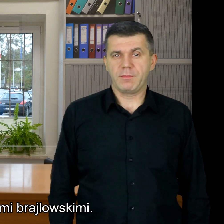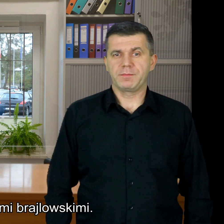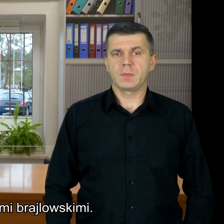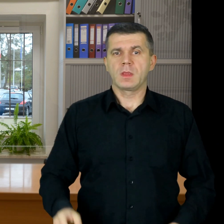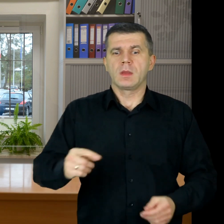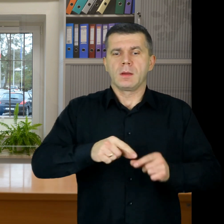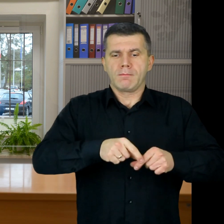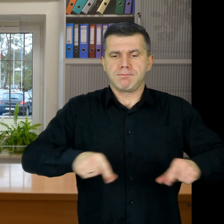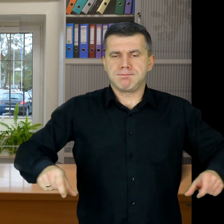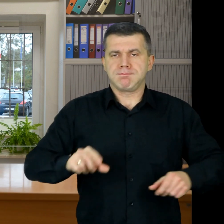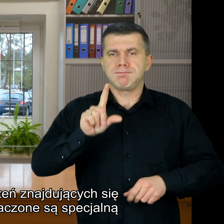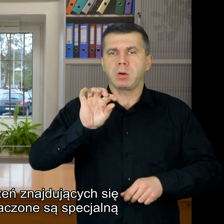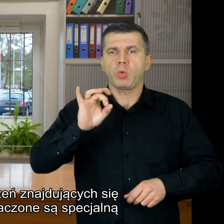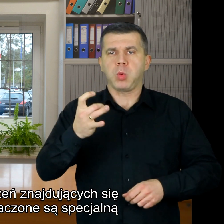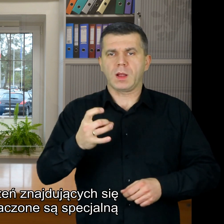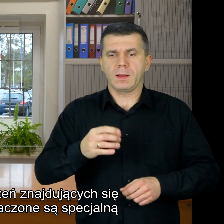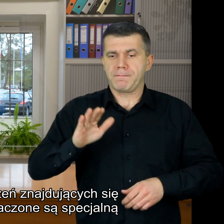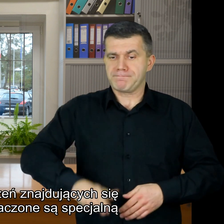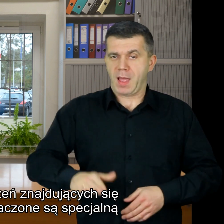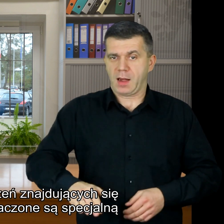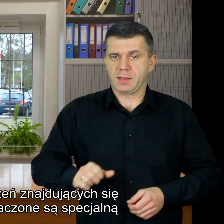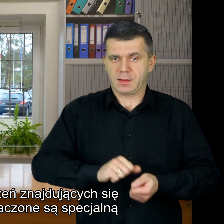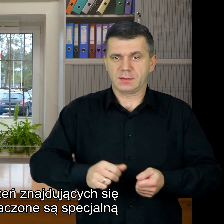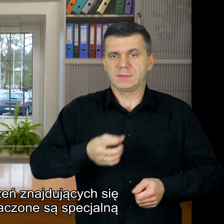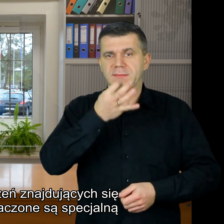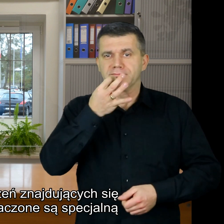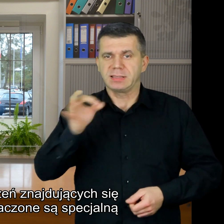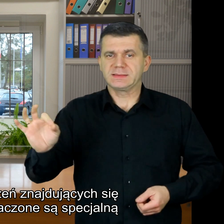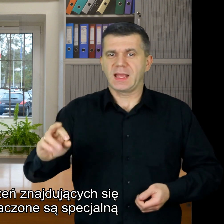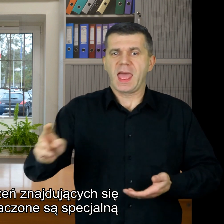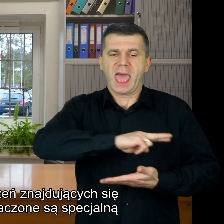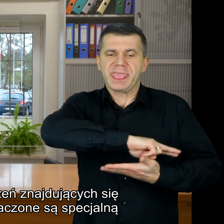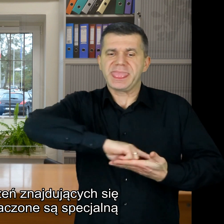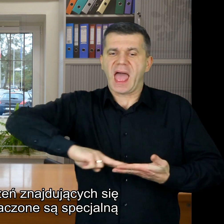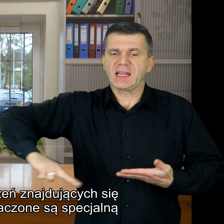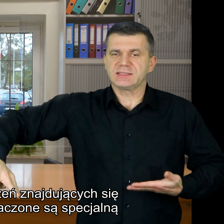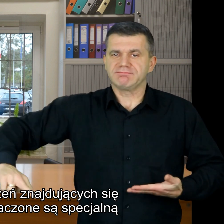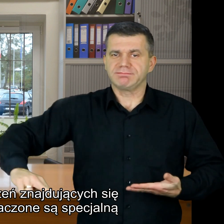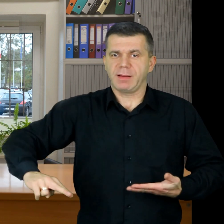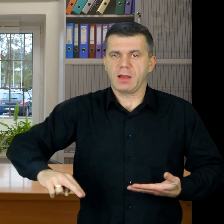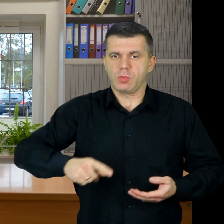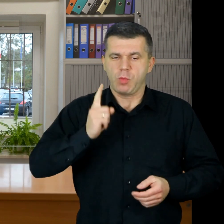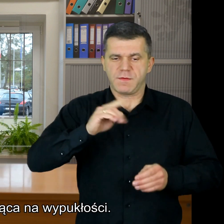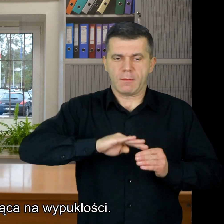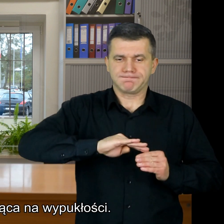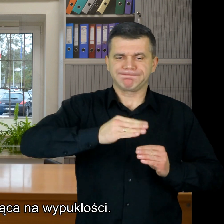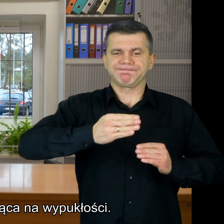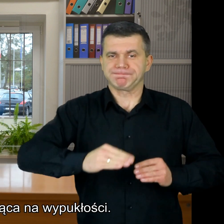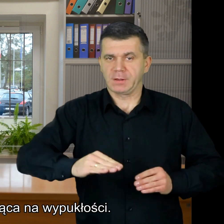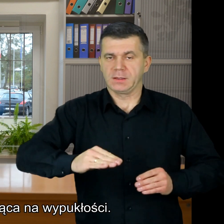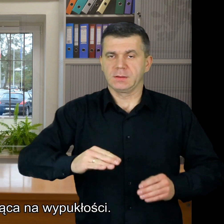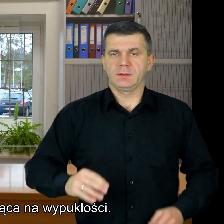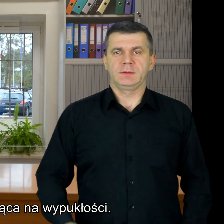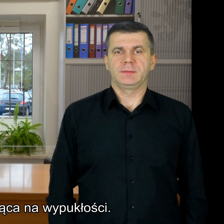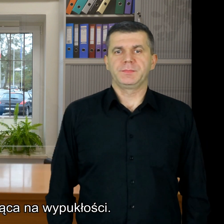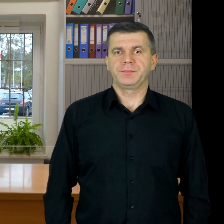Progi pomieszczeń znajdujących się na parterze oznaczone są specjalną taśmą wskazująca na wypukłości